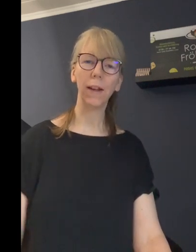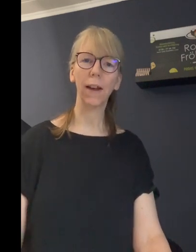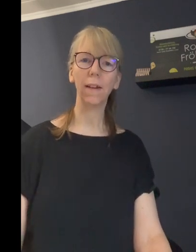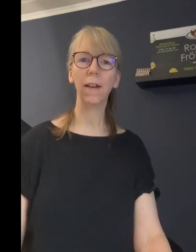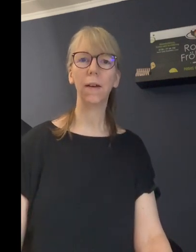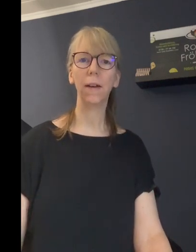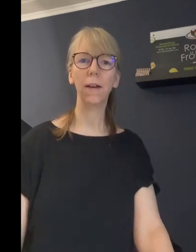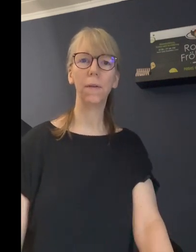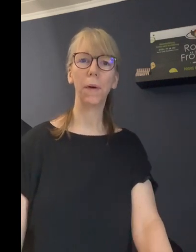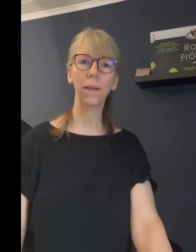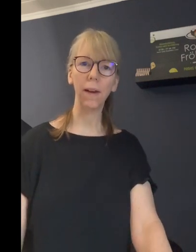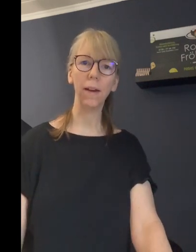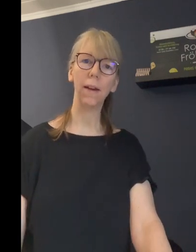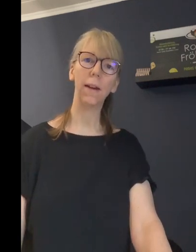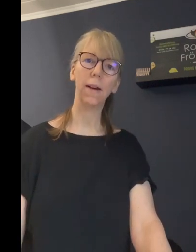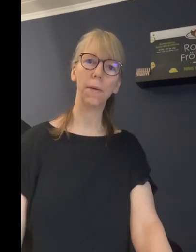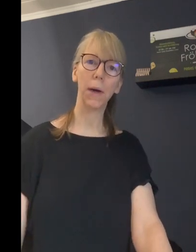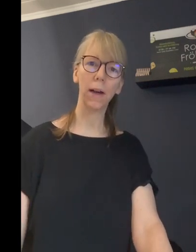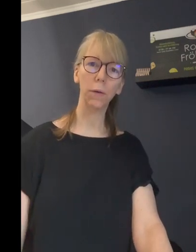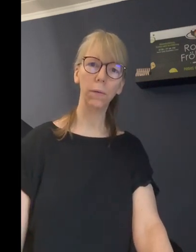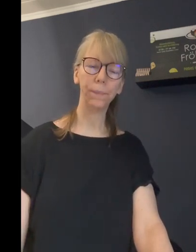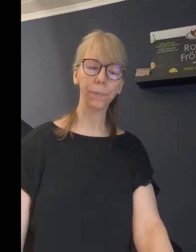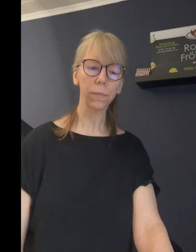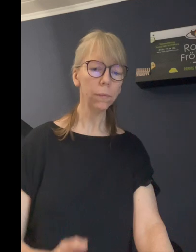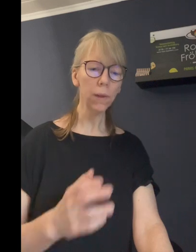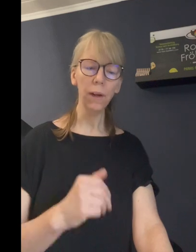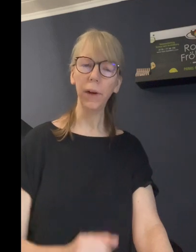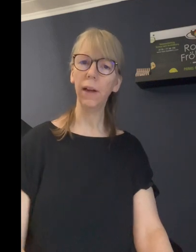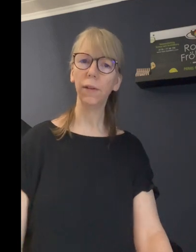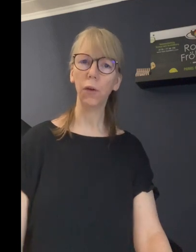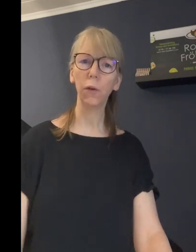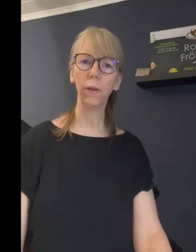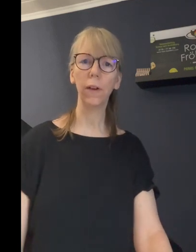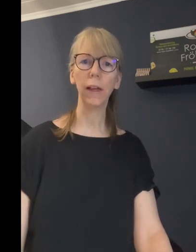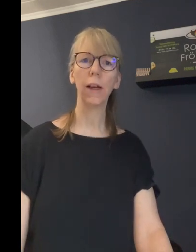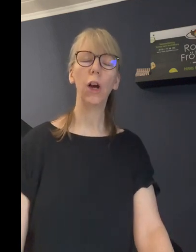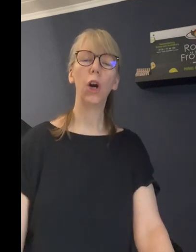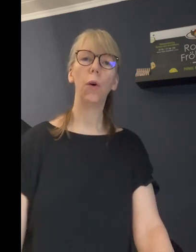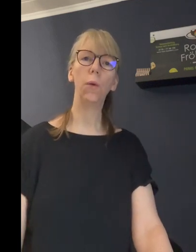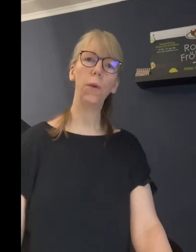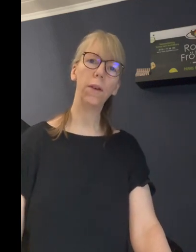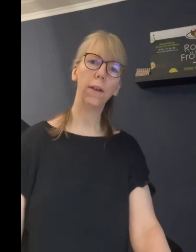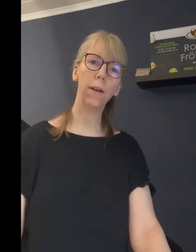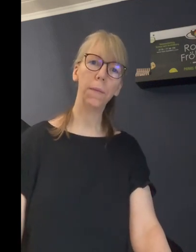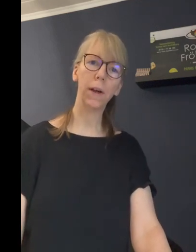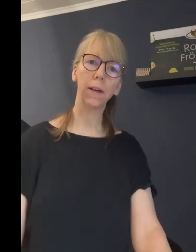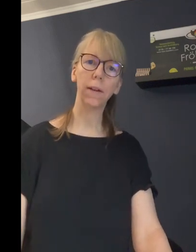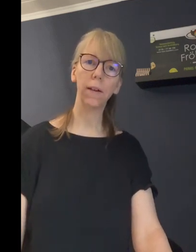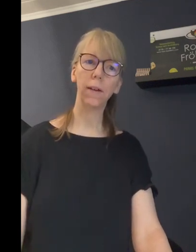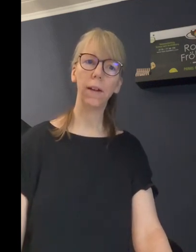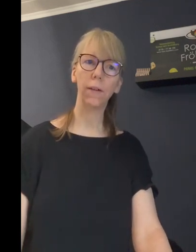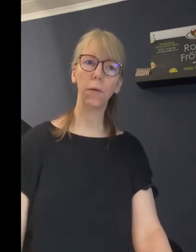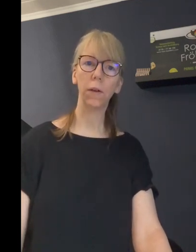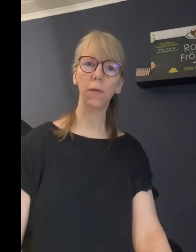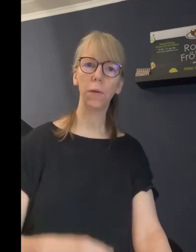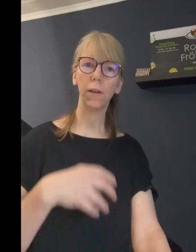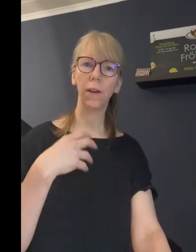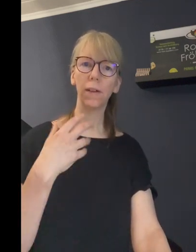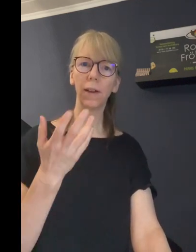Ich hatte einen Patienten in der Beratung, war erst auch kürzlich und der hatte die Situation, dass er sich